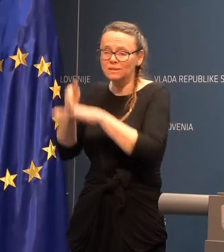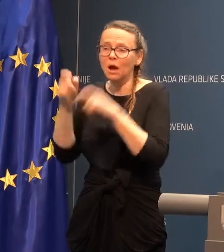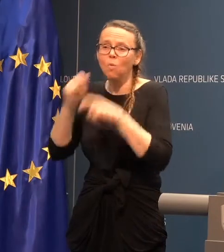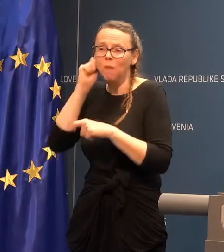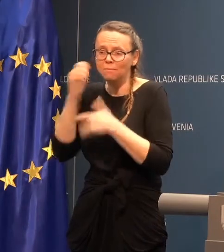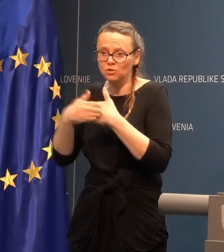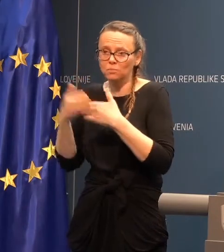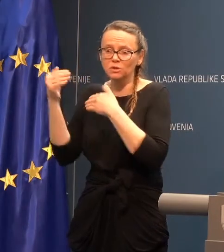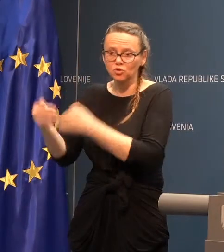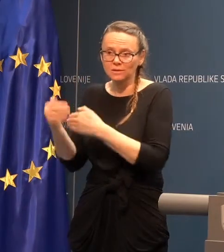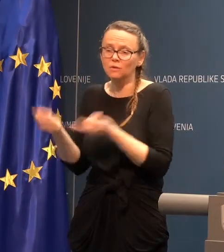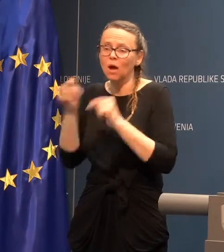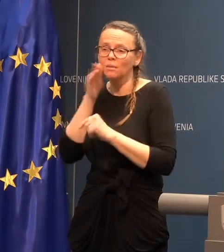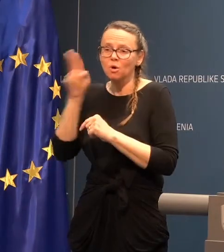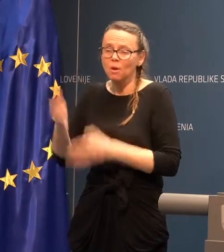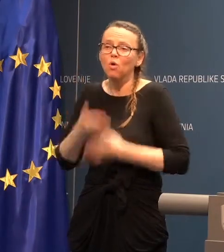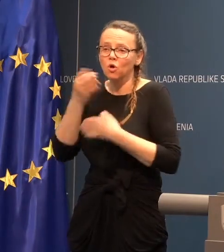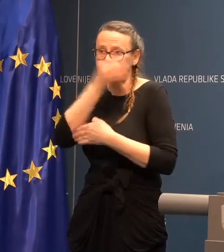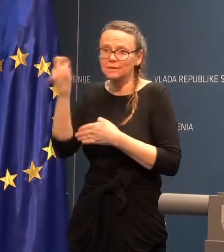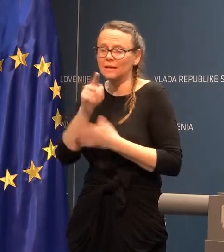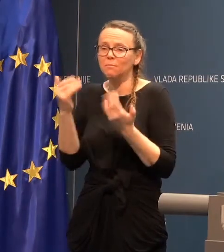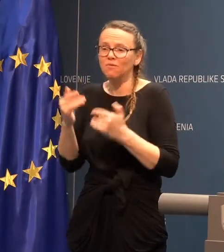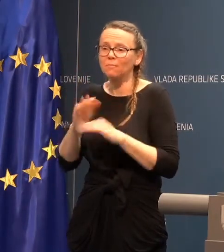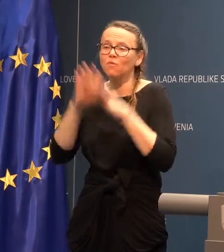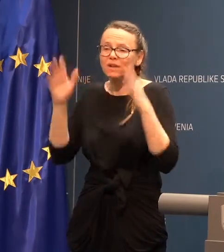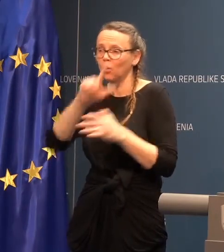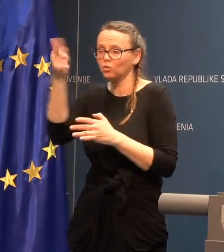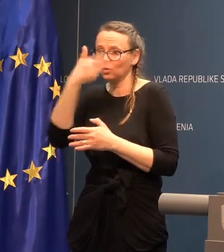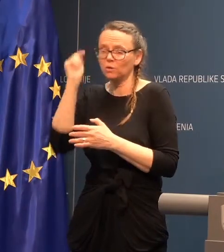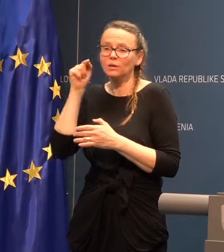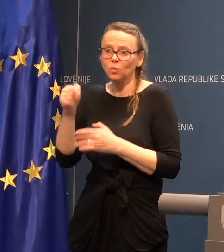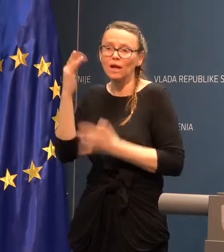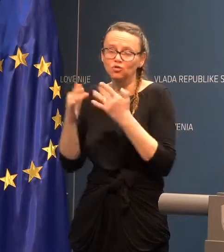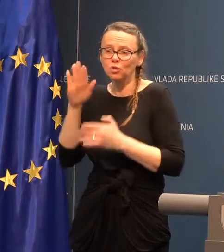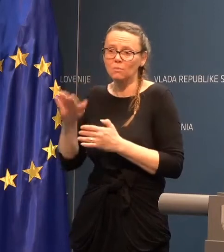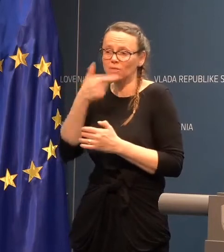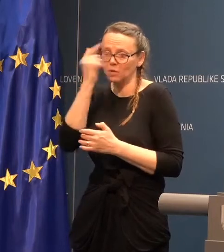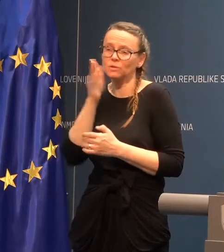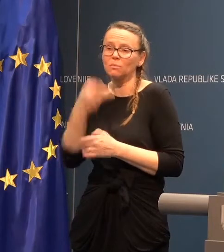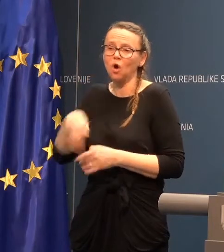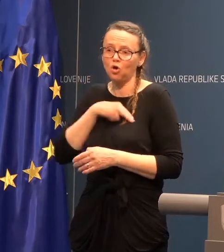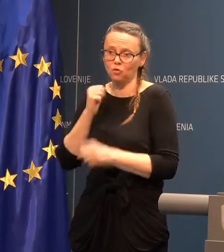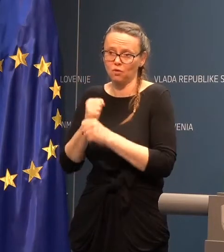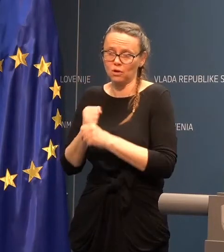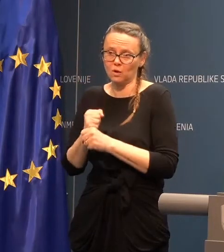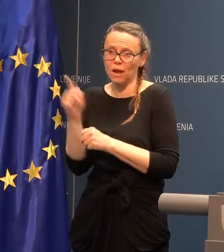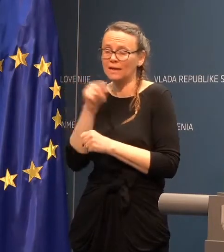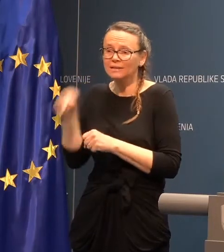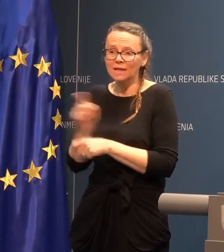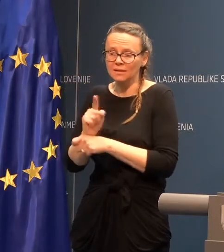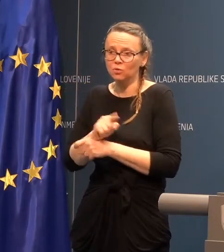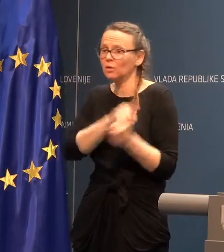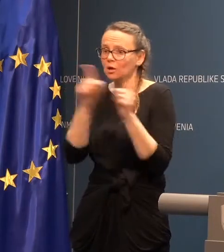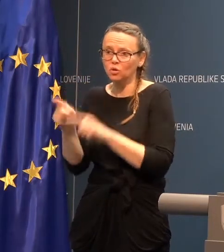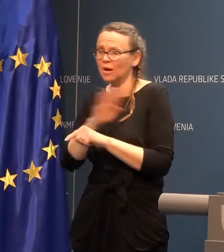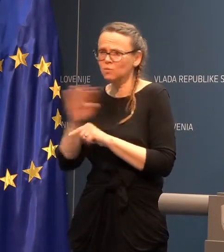imel roljski dan in bo vabal veliko drugih ljudi. Tukaj računamo na ljudi, da bojo odgovorno ravnali in morda ta trenutek, dokler